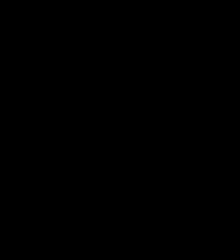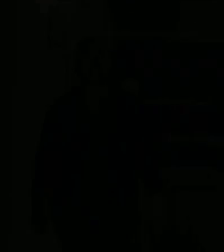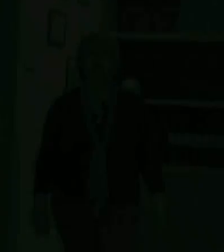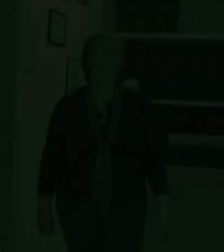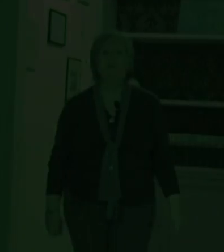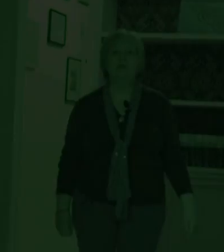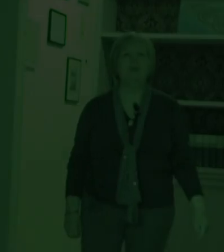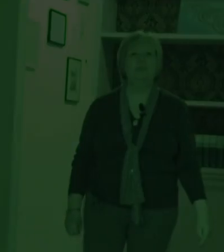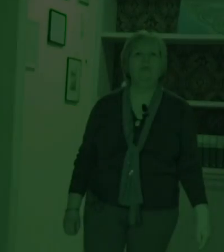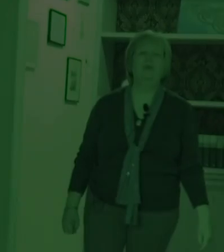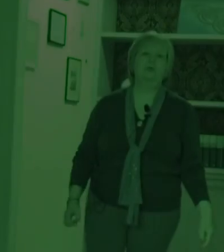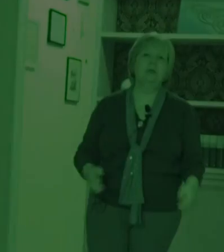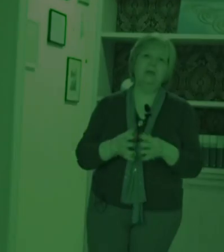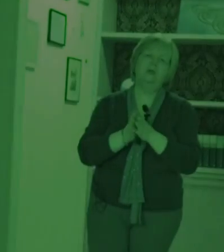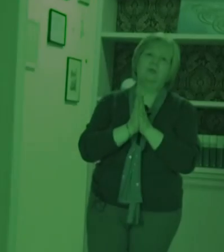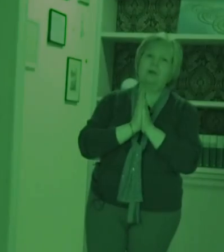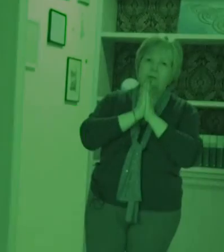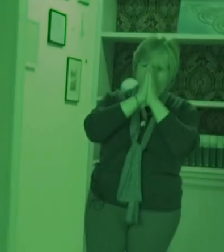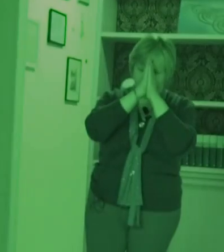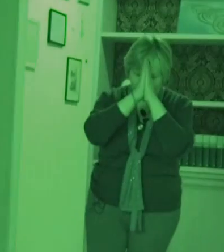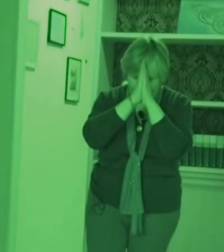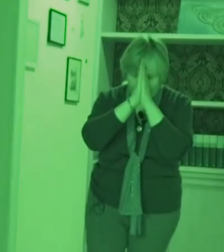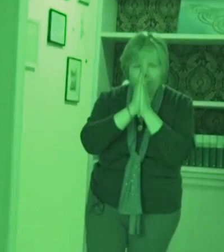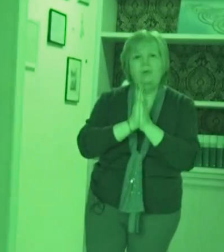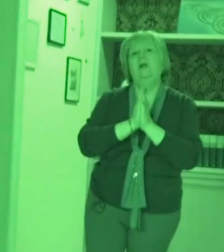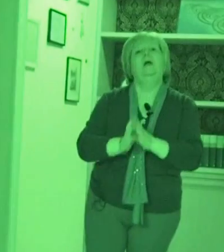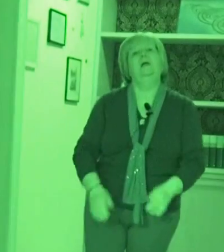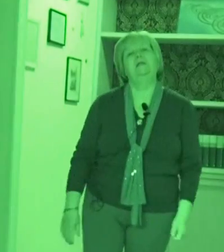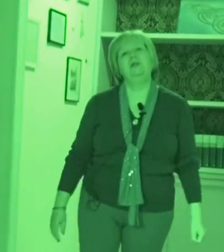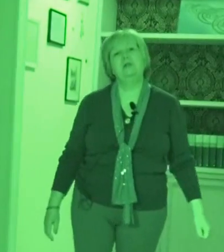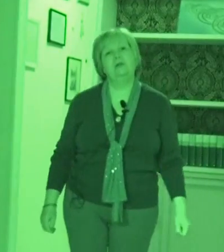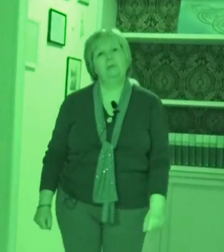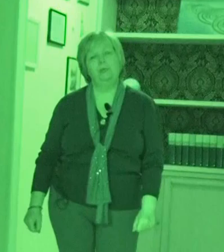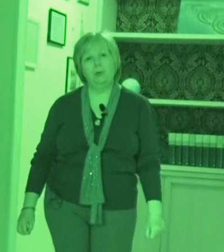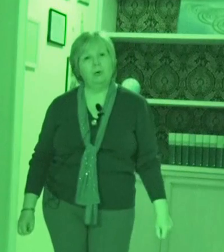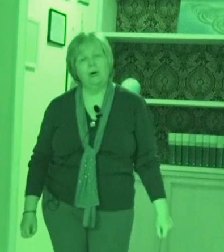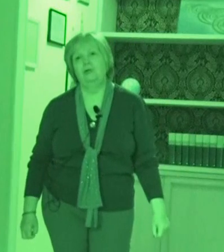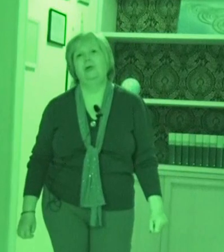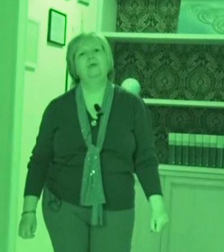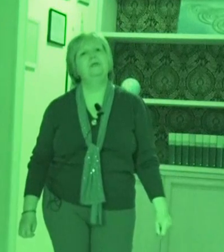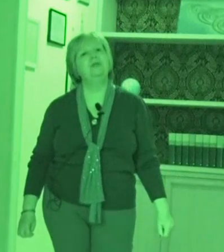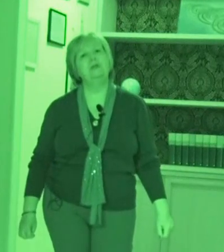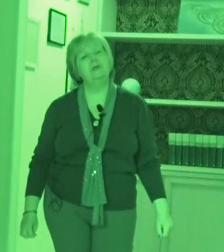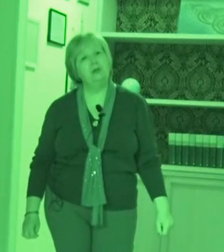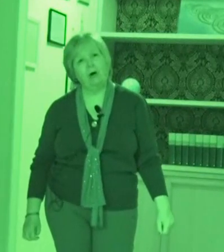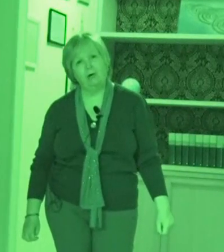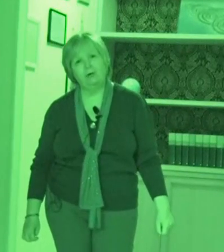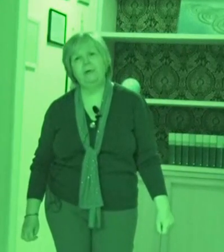Salve amici, mi fa piacere rincontrarvi dopo tanto tempo. L'esercizio che vi propongo oggi è un esercizio di Qigong per